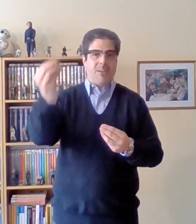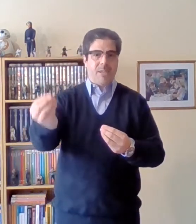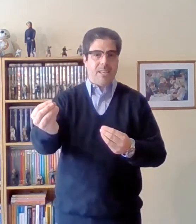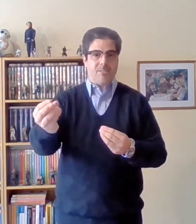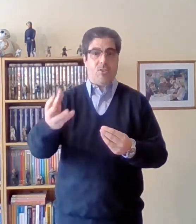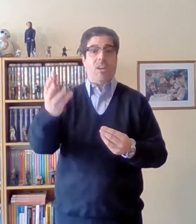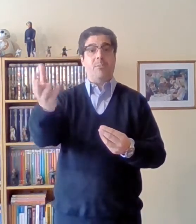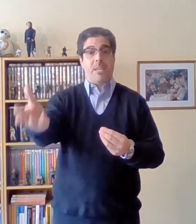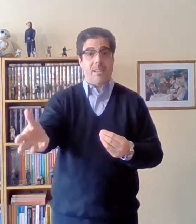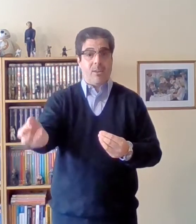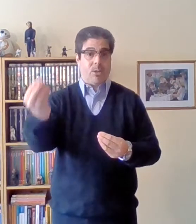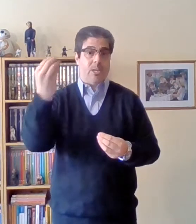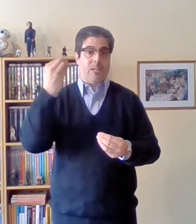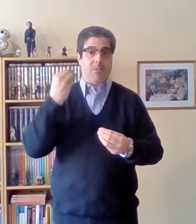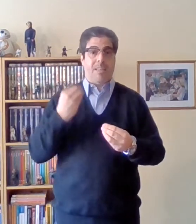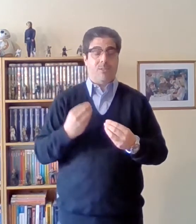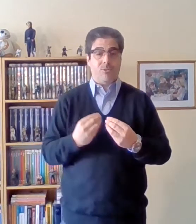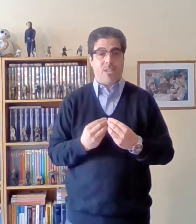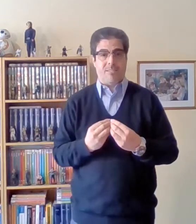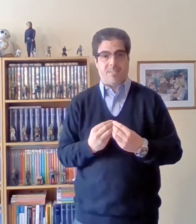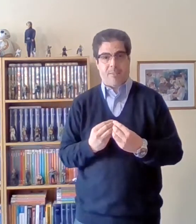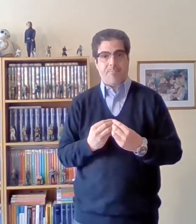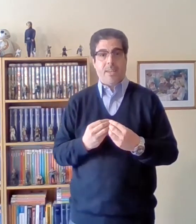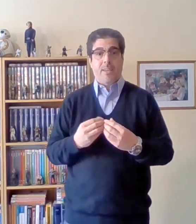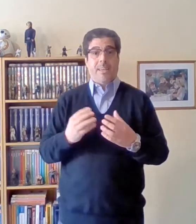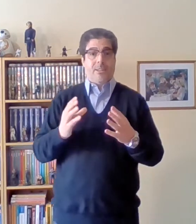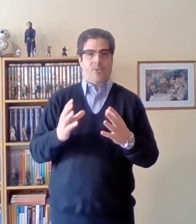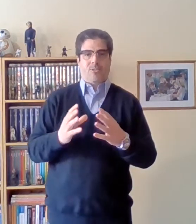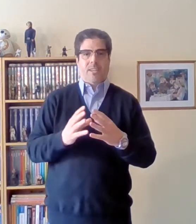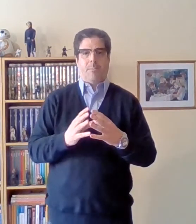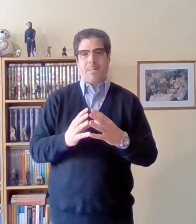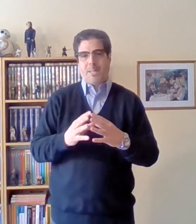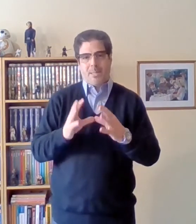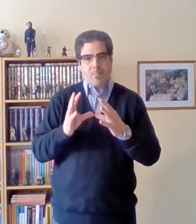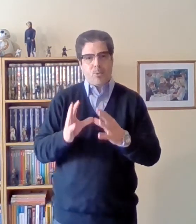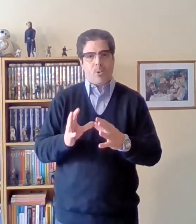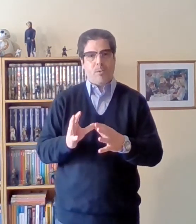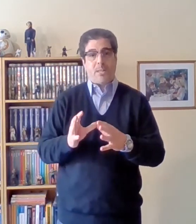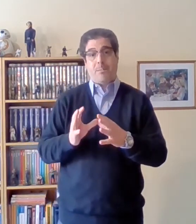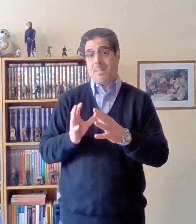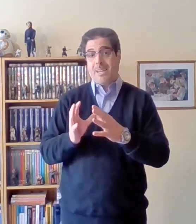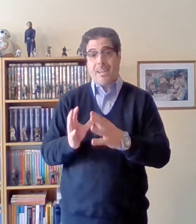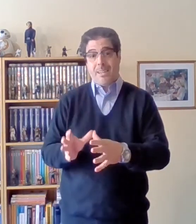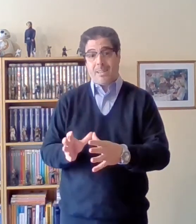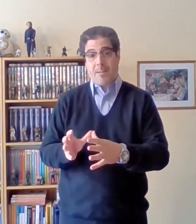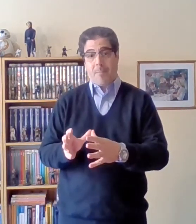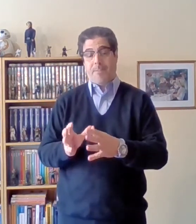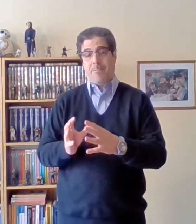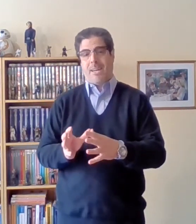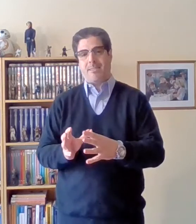vida, sino la vida lo que determina la conciencia. Entonces, a partir de este punto de vista materialista de Marx,